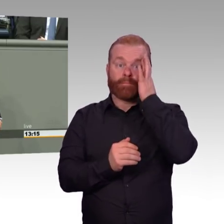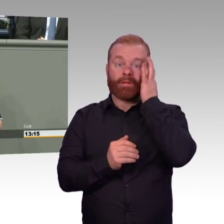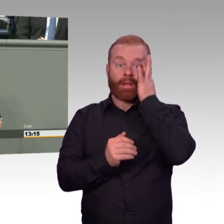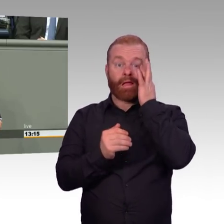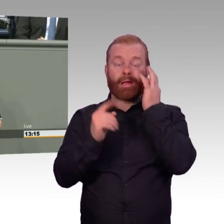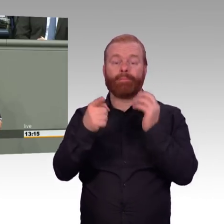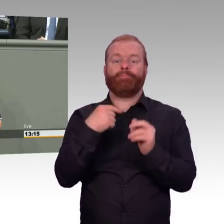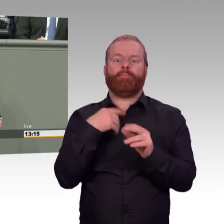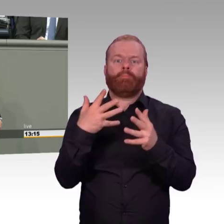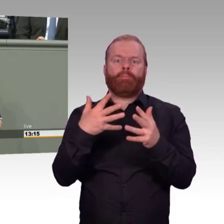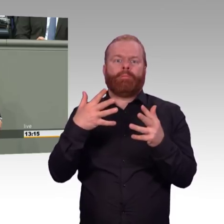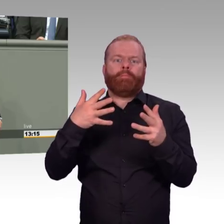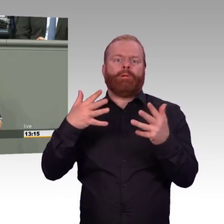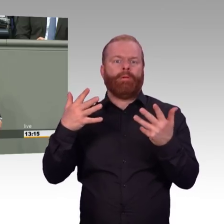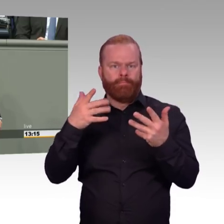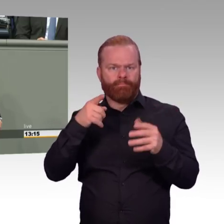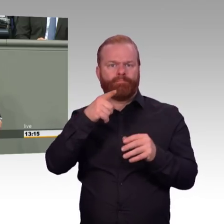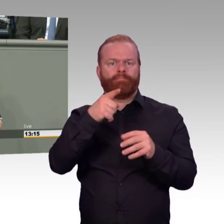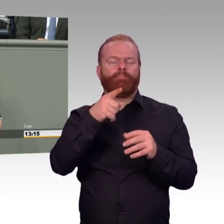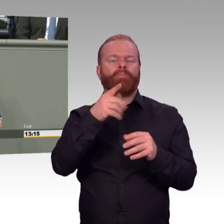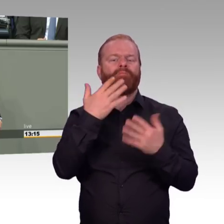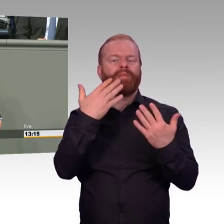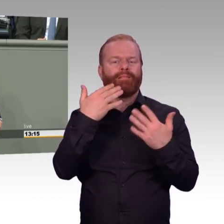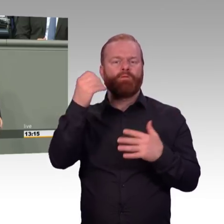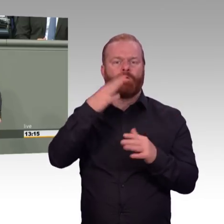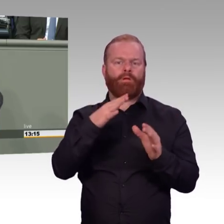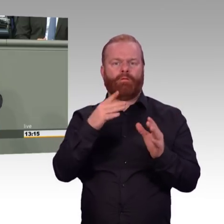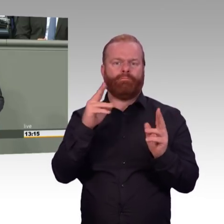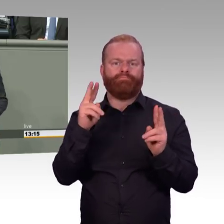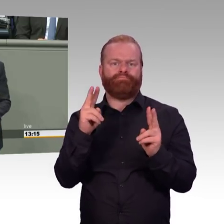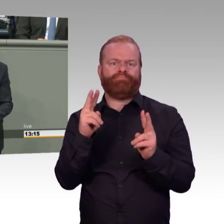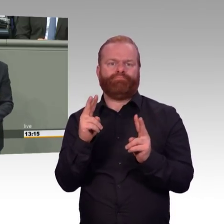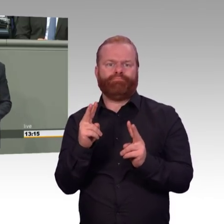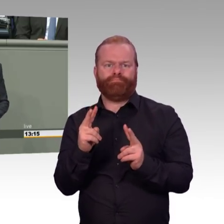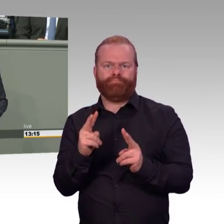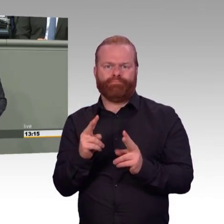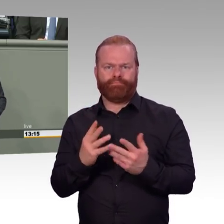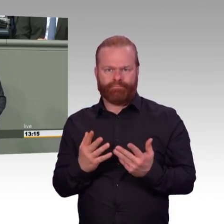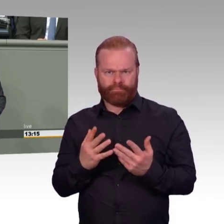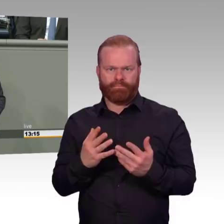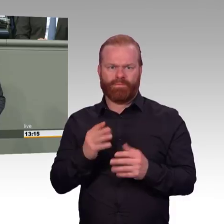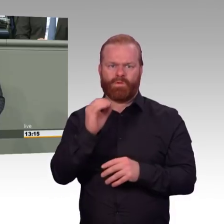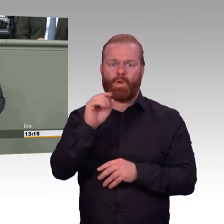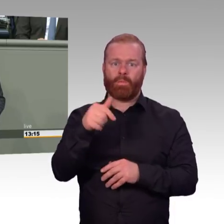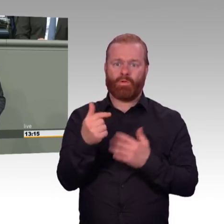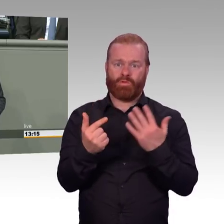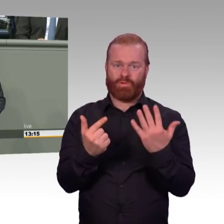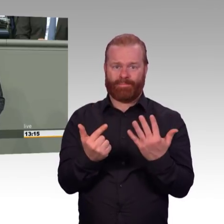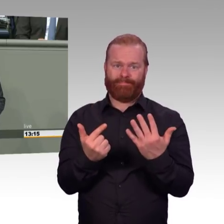auch nur 46 Gigawatt, nicht einmal die Hälfte der installierten Leistung. Und auf den momentanen Spitzenbedarf bezogen